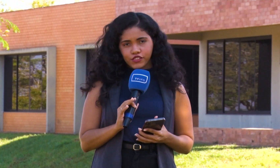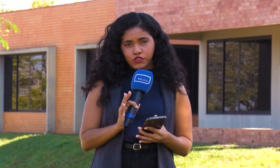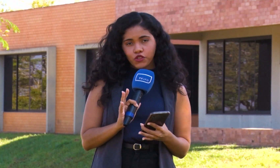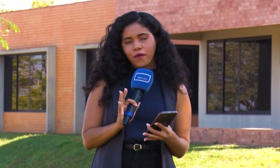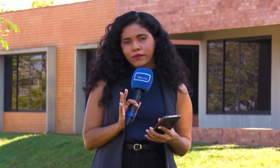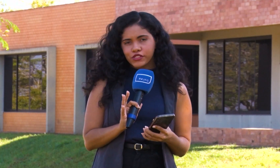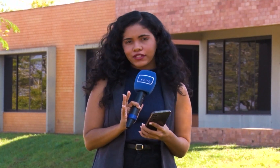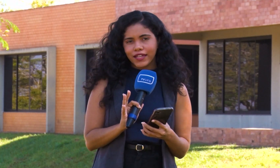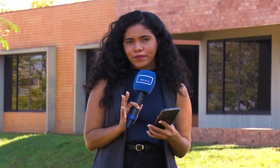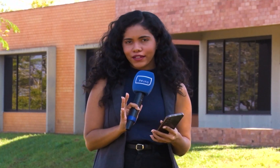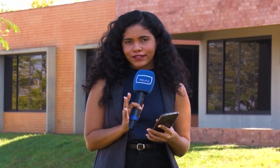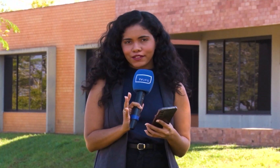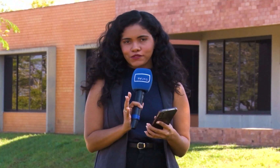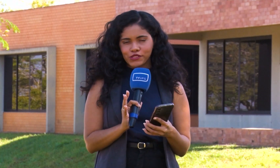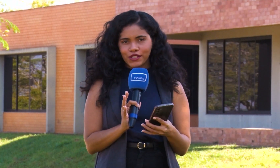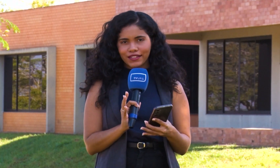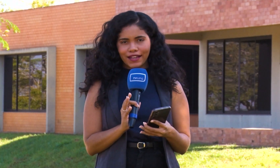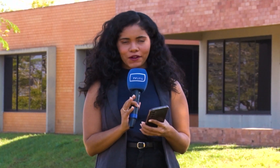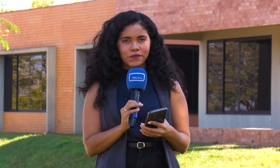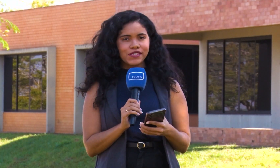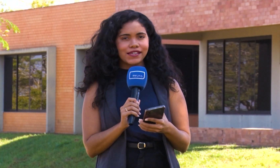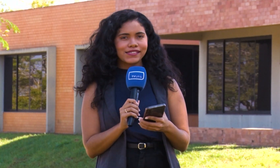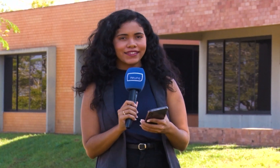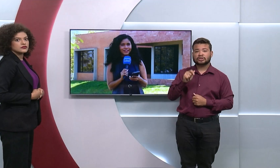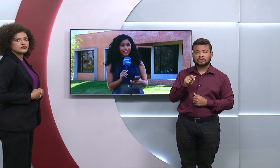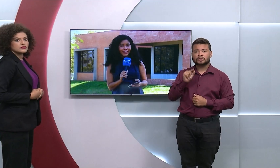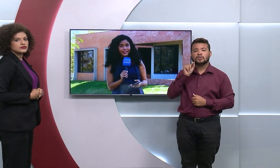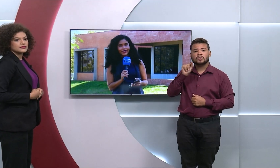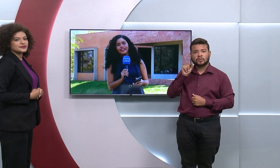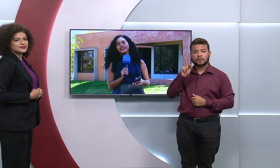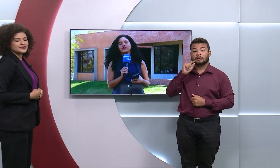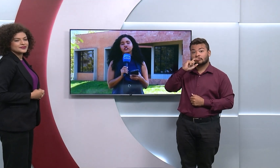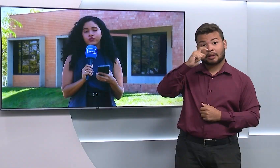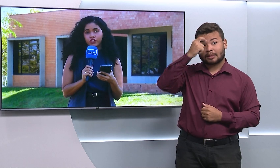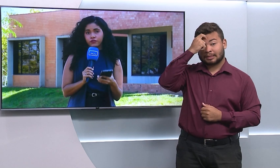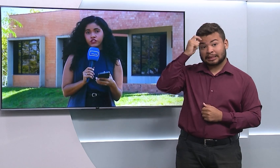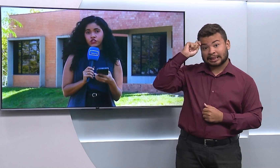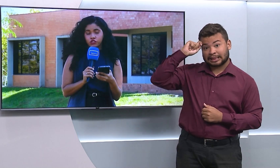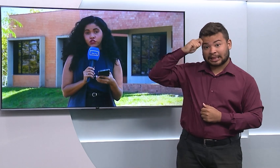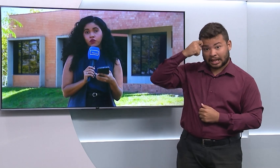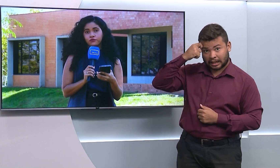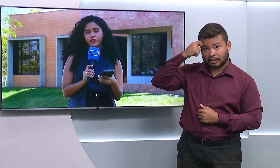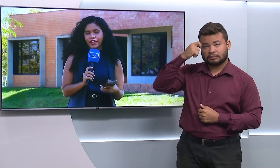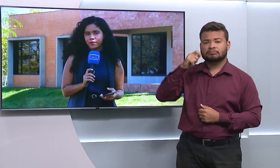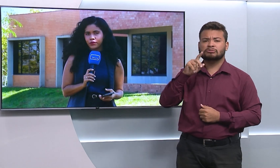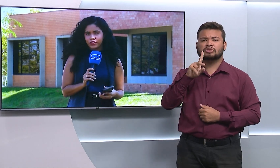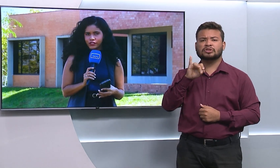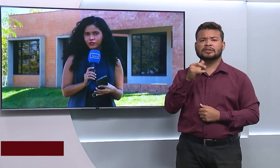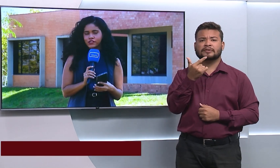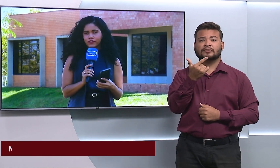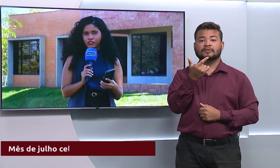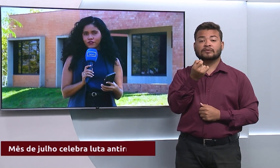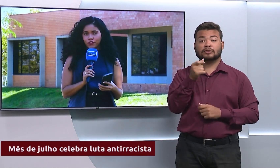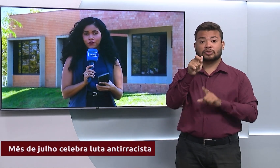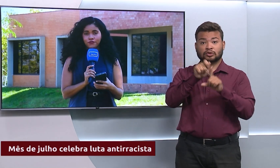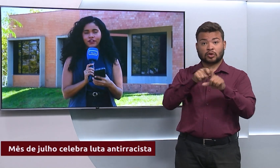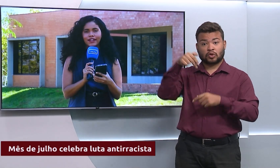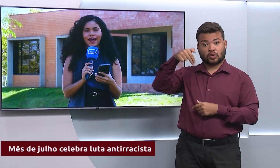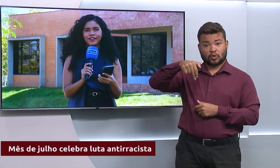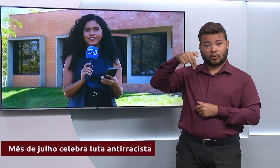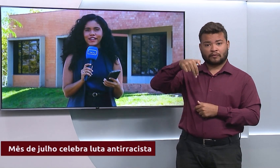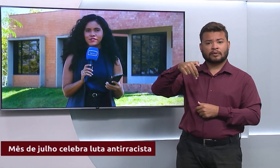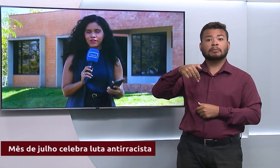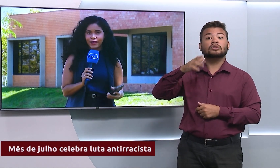A gente normalmente lembra aí, né, do dia da consciência negra, no dia 20 de novembro, que inclusive já virou